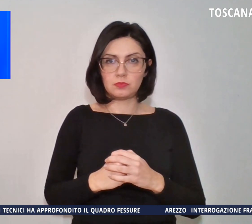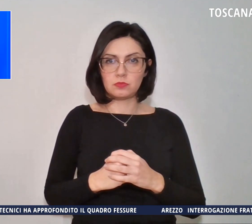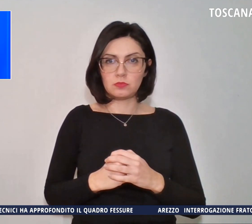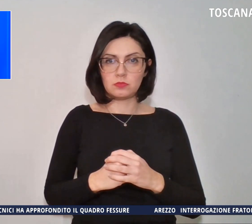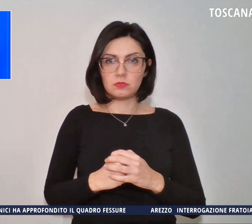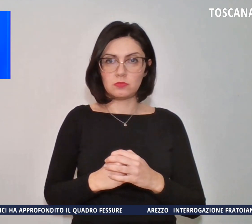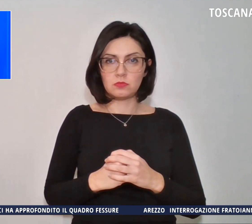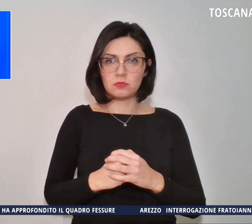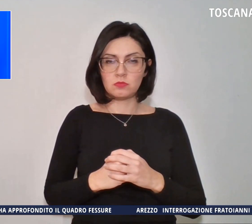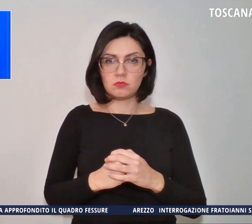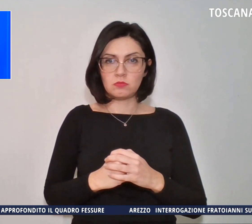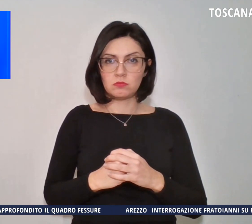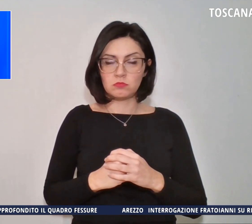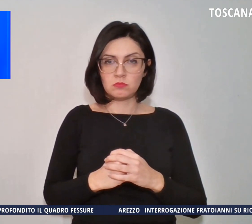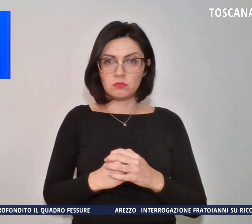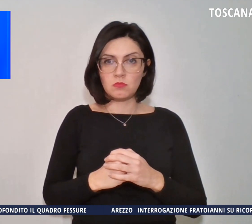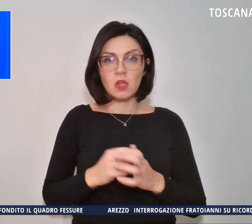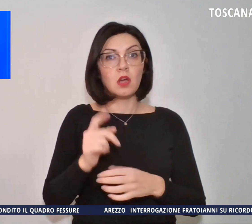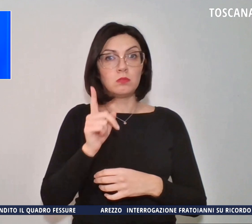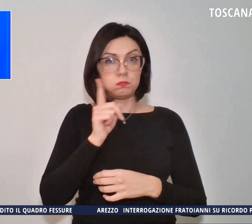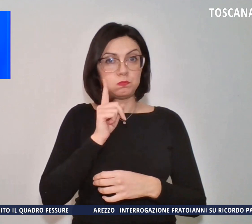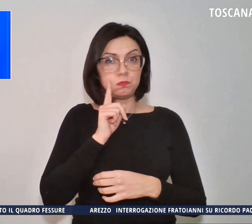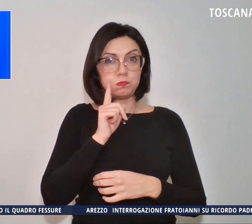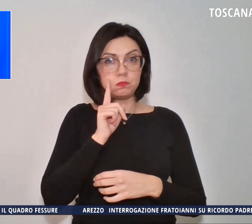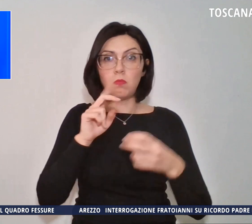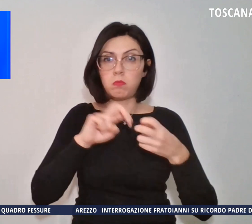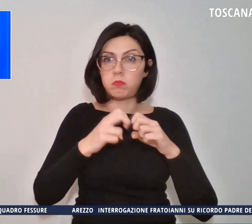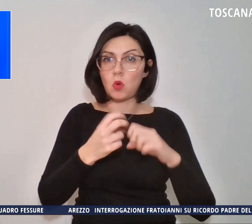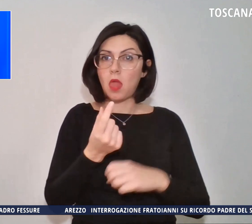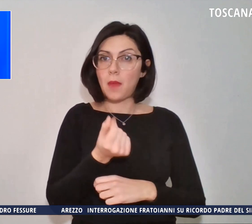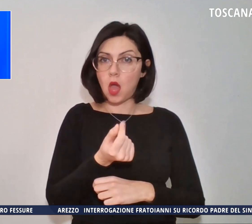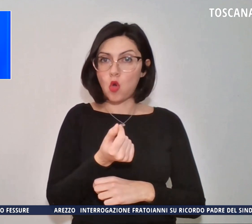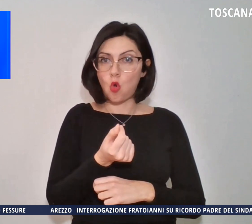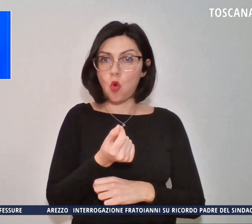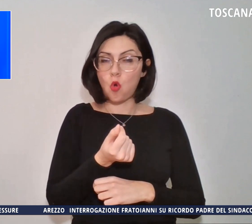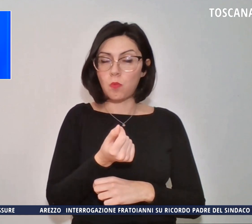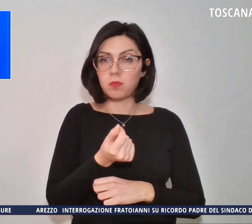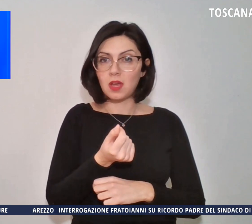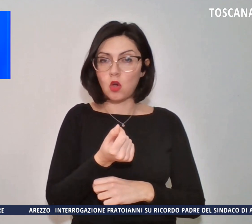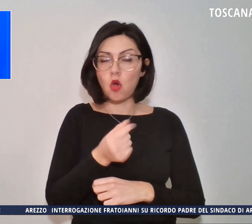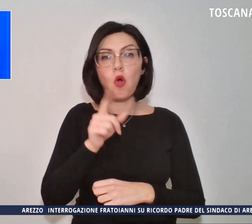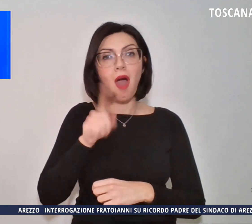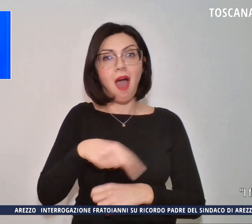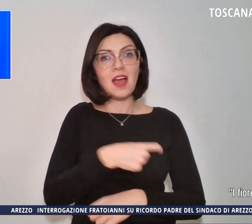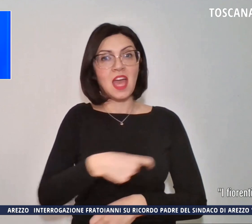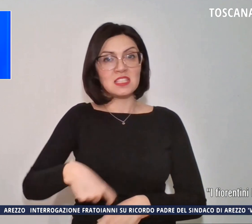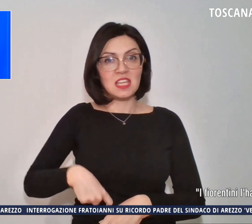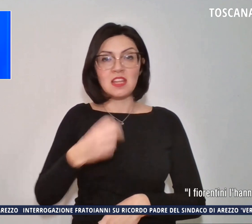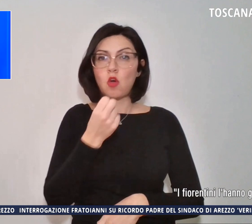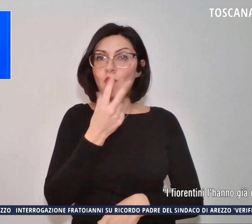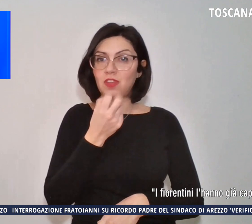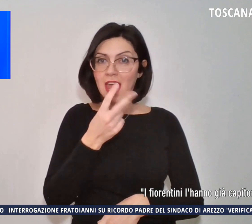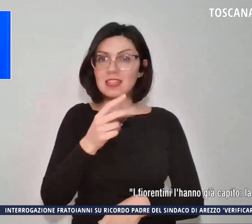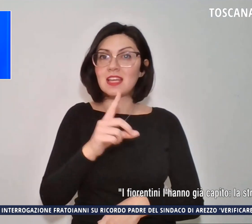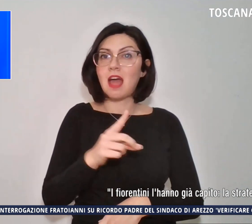E sempre sul problema economico parla anche il Sindaco di Firenze, Dario